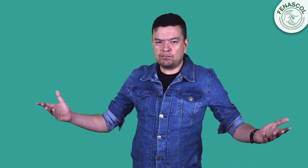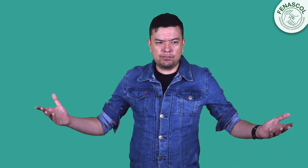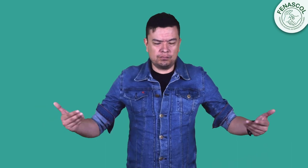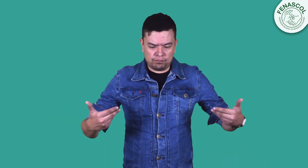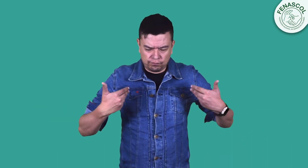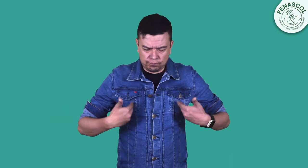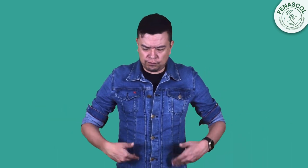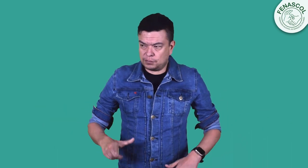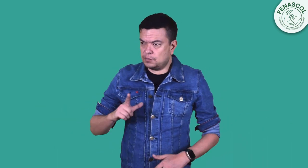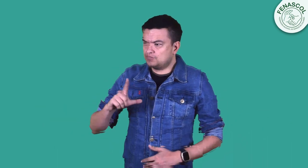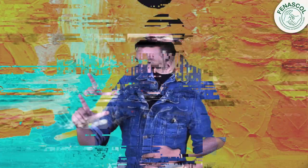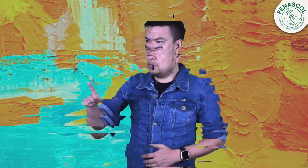Líder.